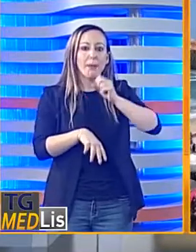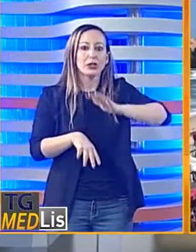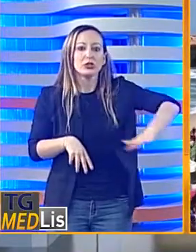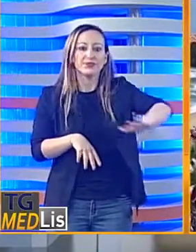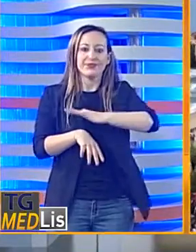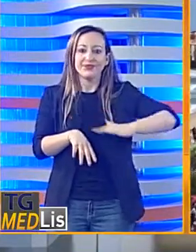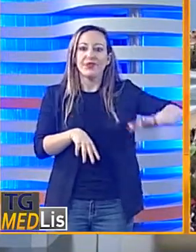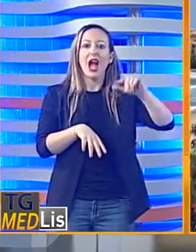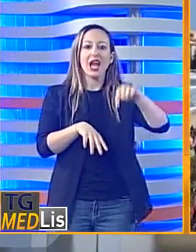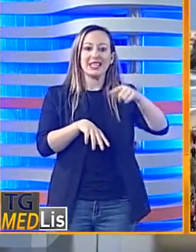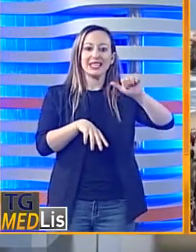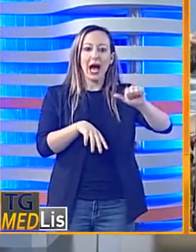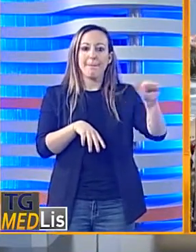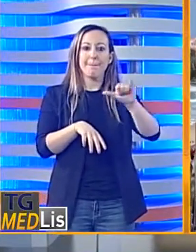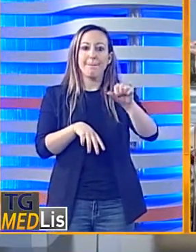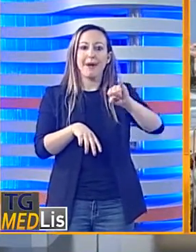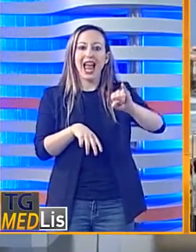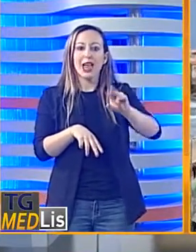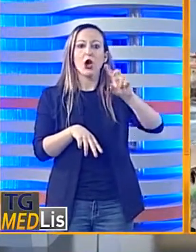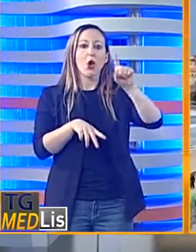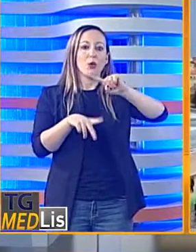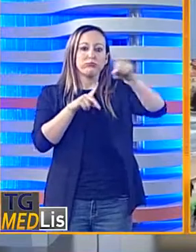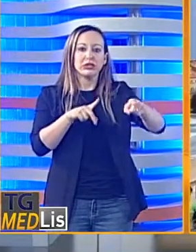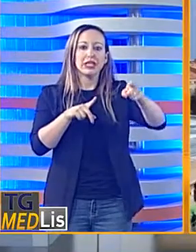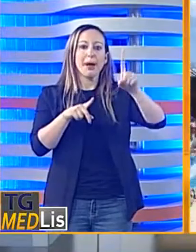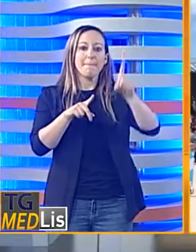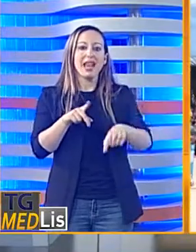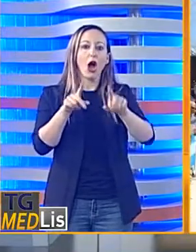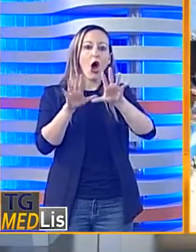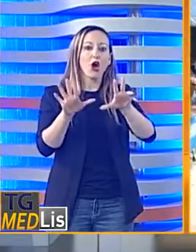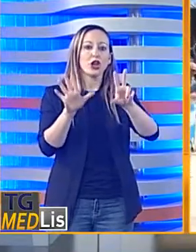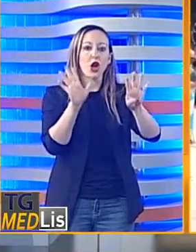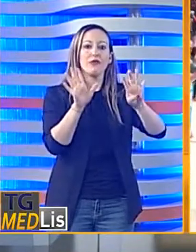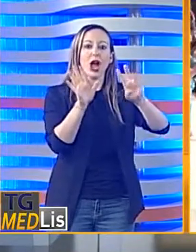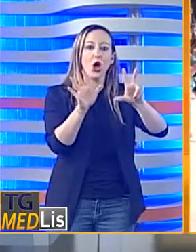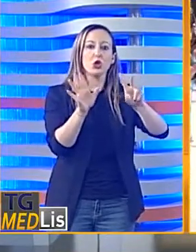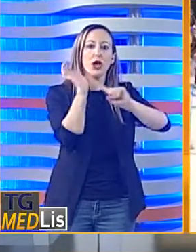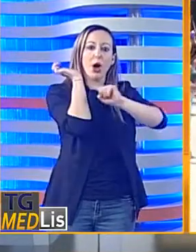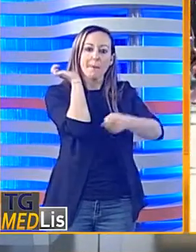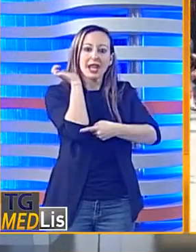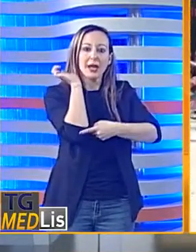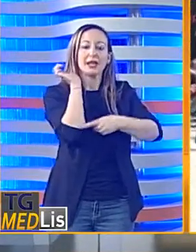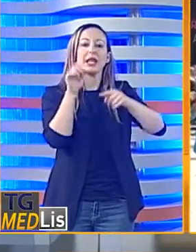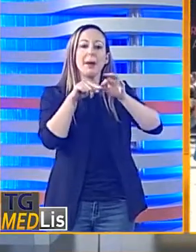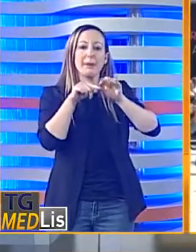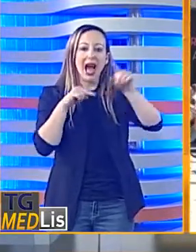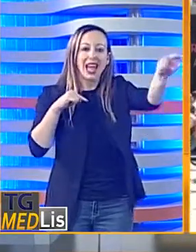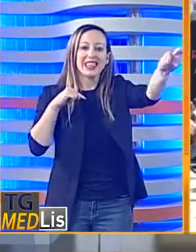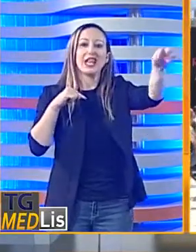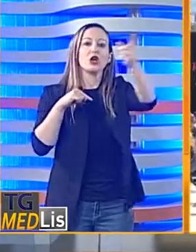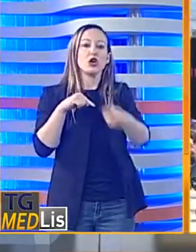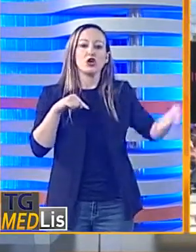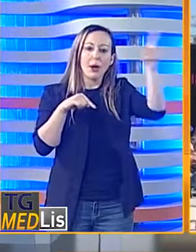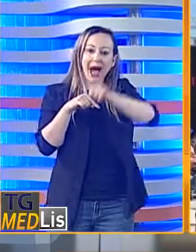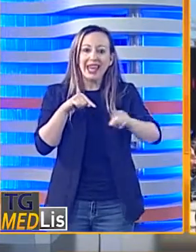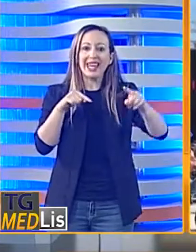.892 metri. Per quanto riguarda domani invece la tappa del Giro